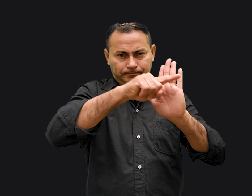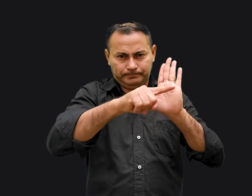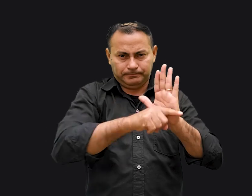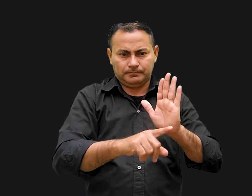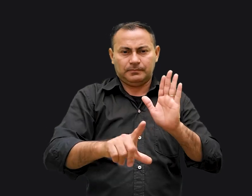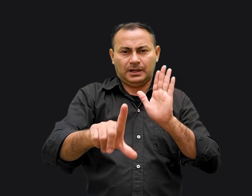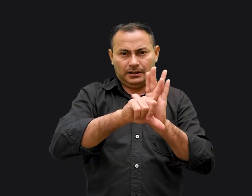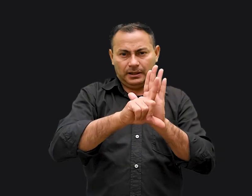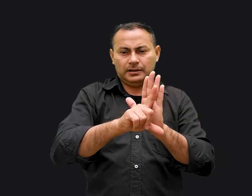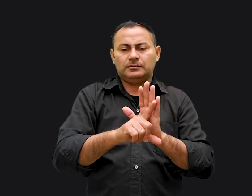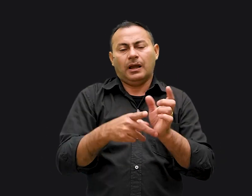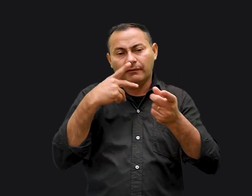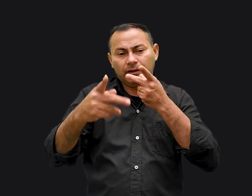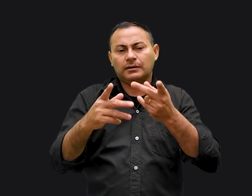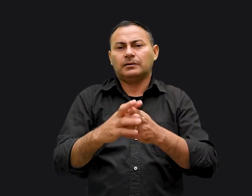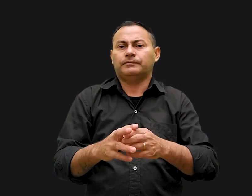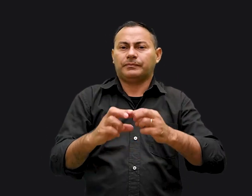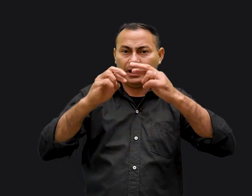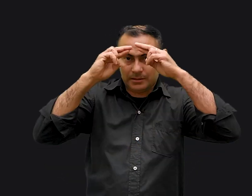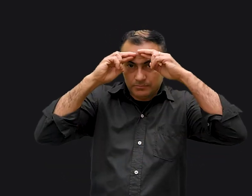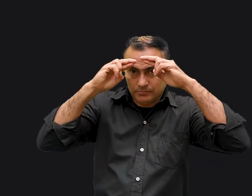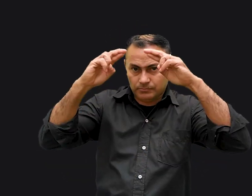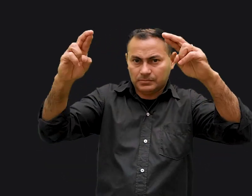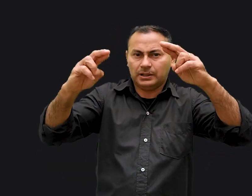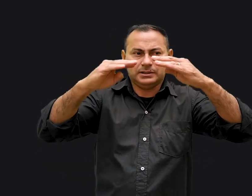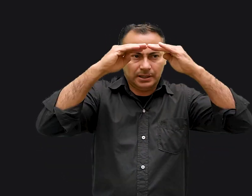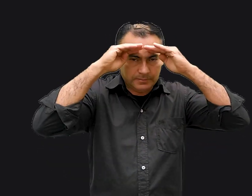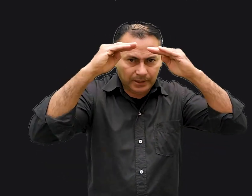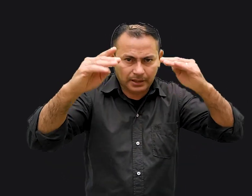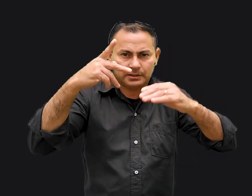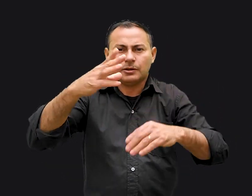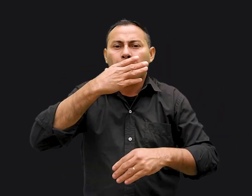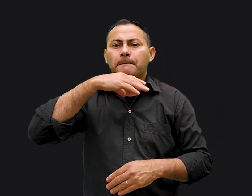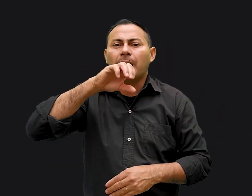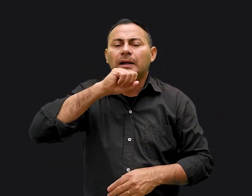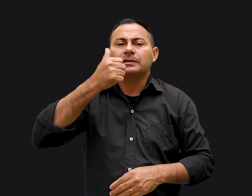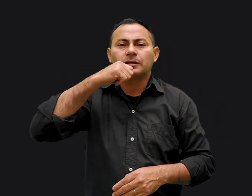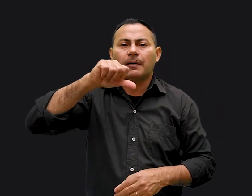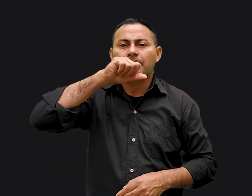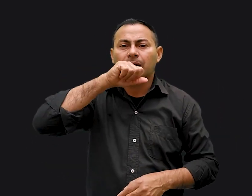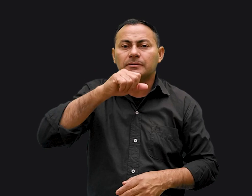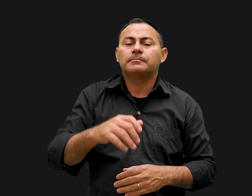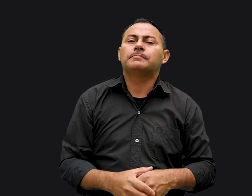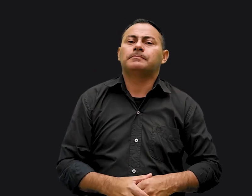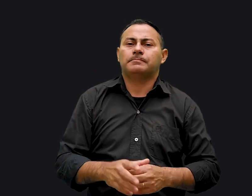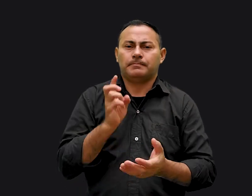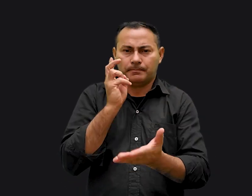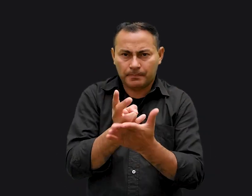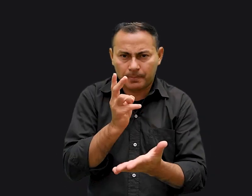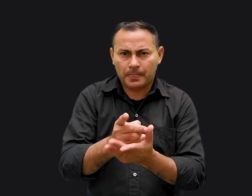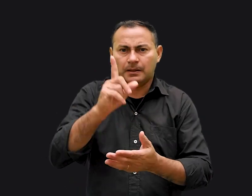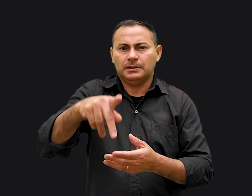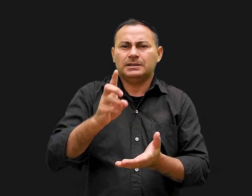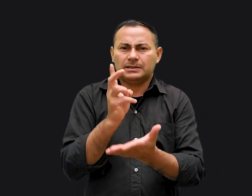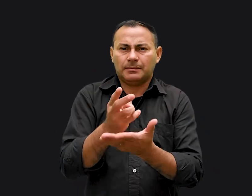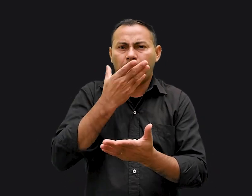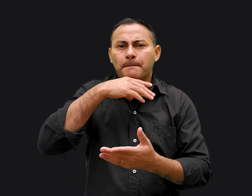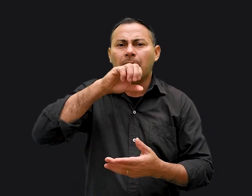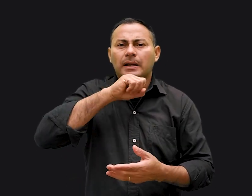com adultos que devem honrar e respeitar seu pai e sua mãe. Eles sempre serão seu pai e mãe.